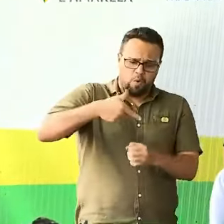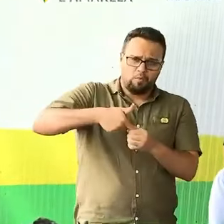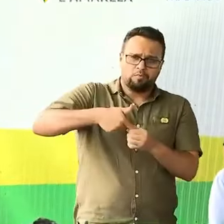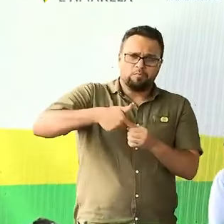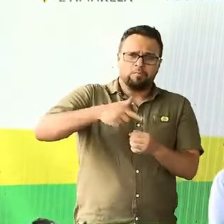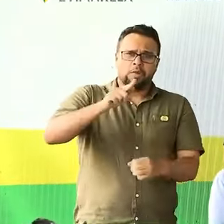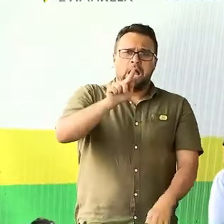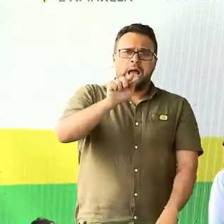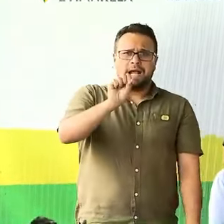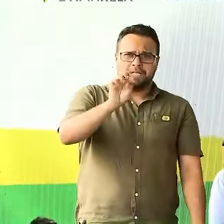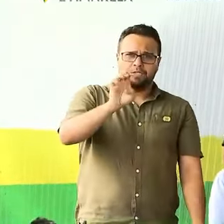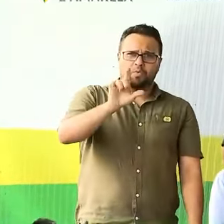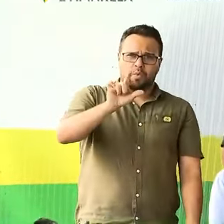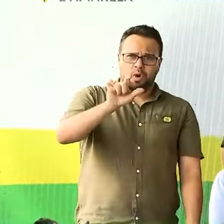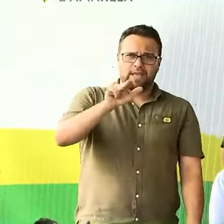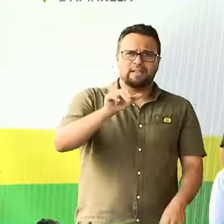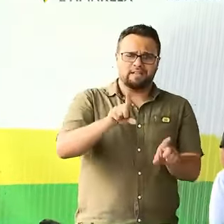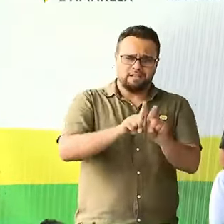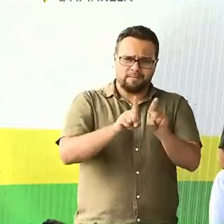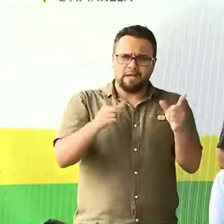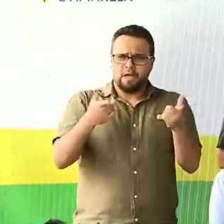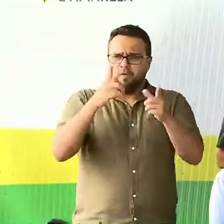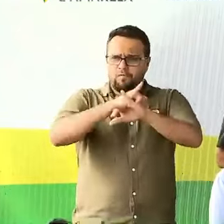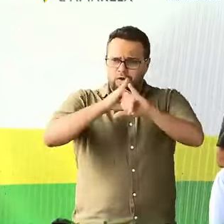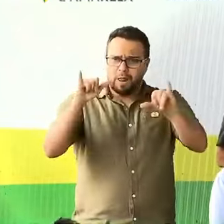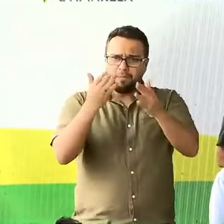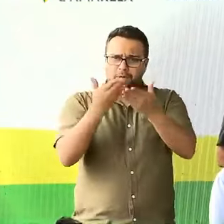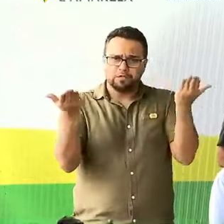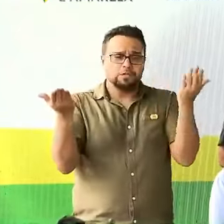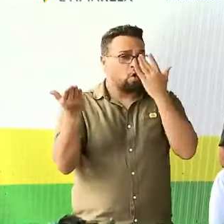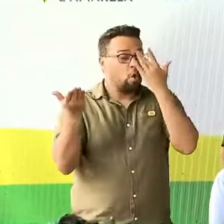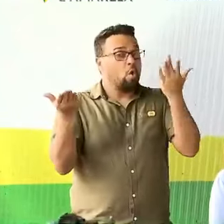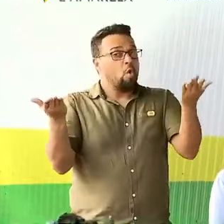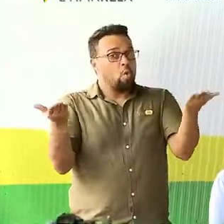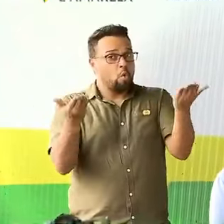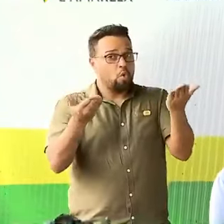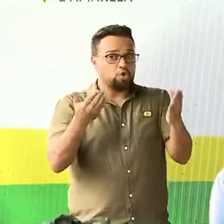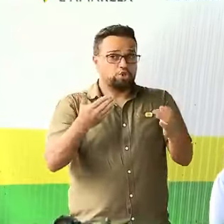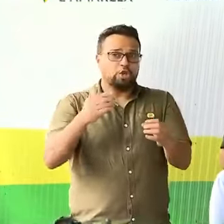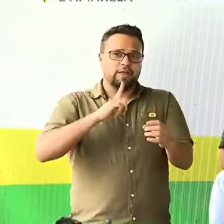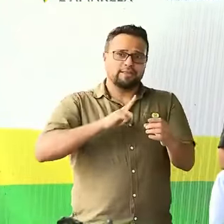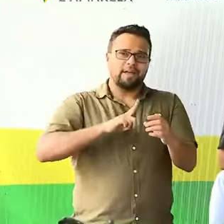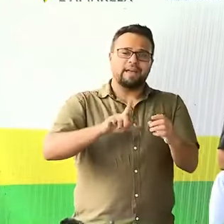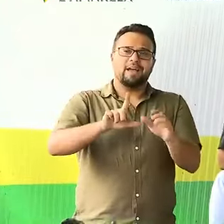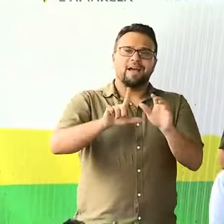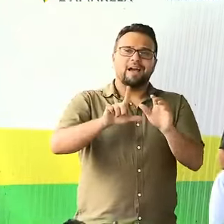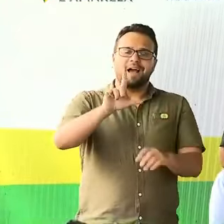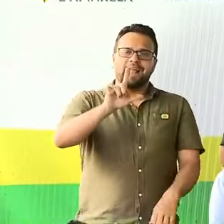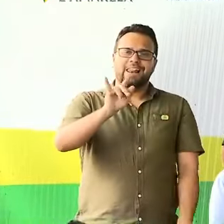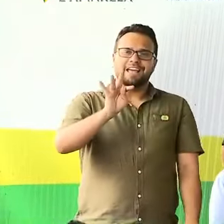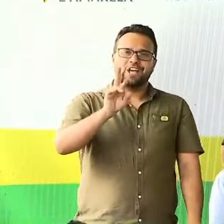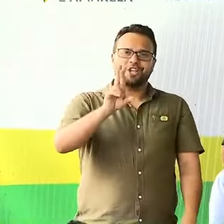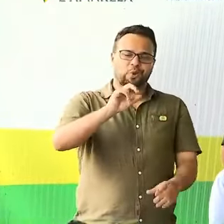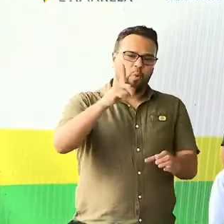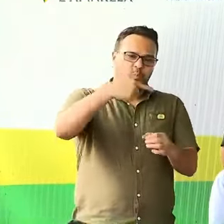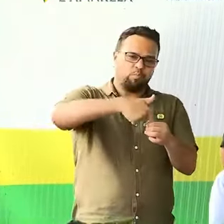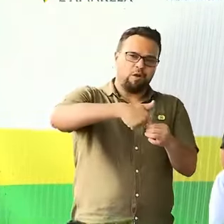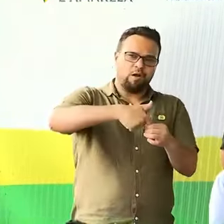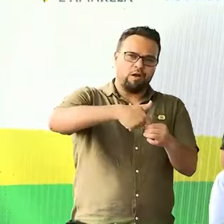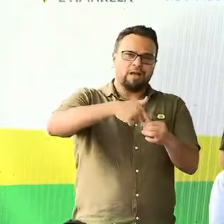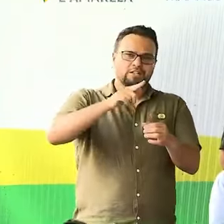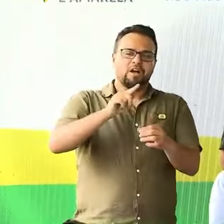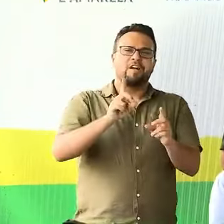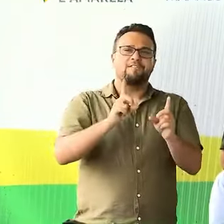Eu quero dizer a vocês que, hoje em dia, o litro da gasolina é vendido nas refinarias